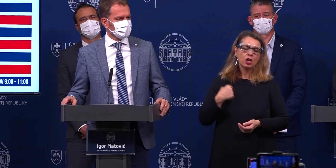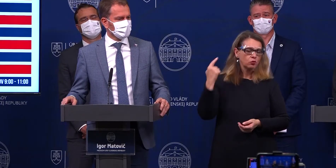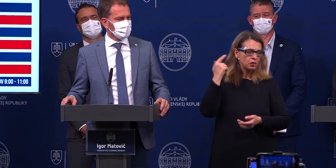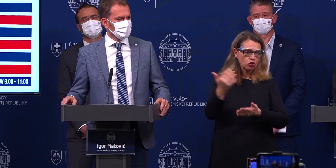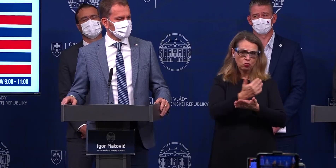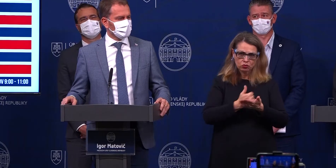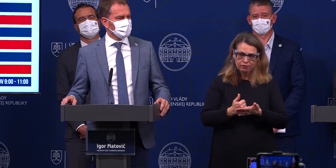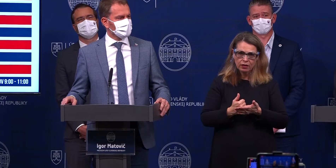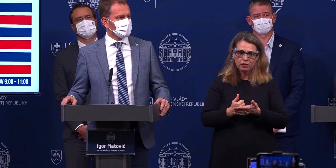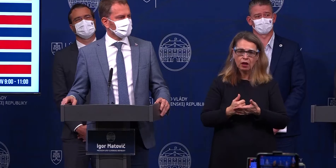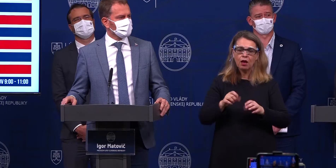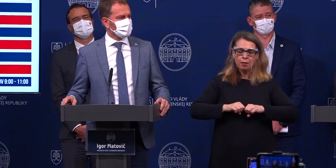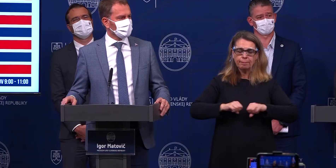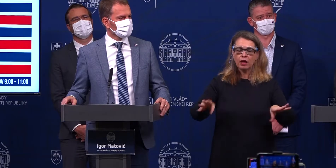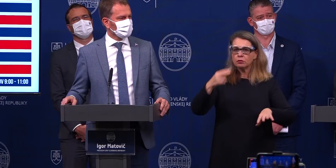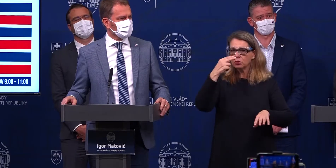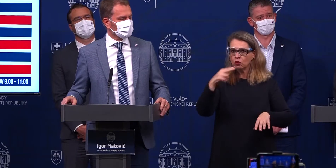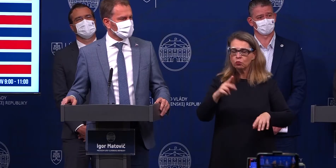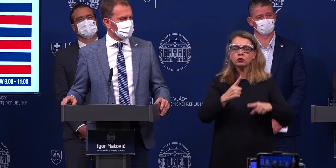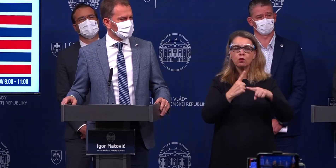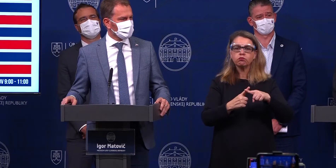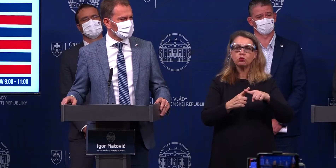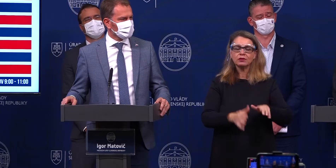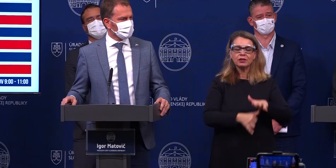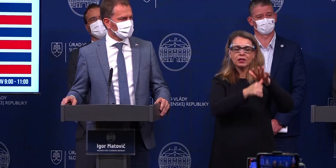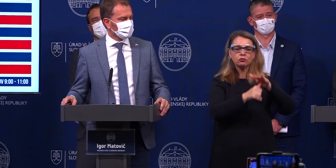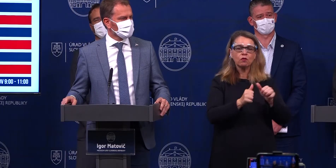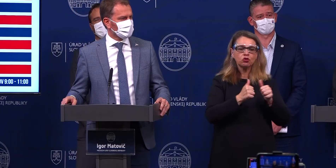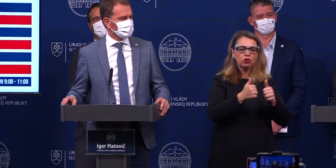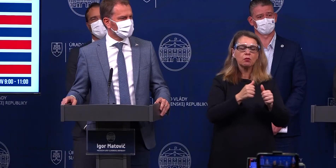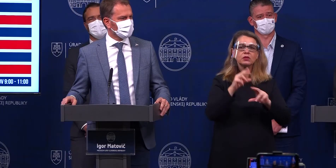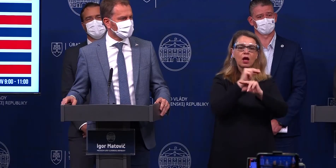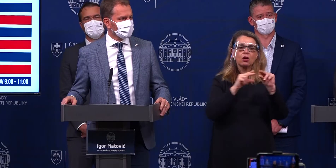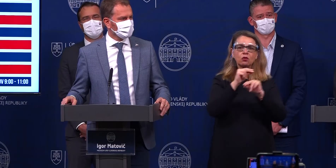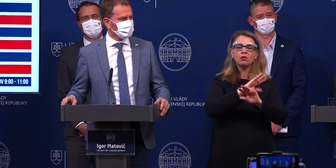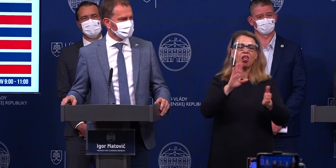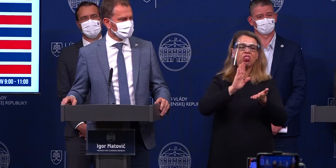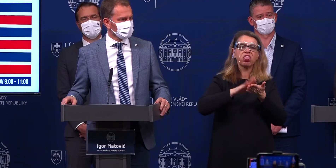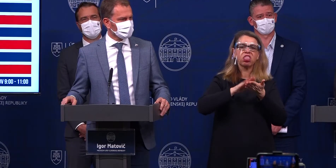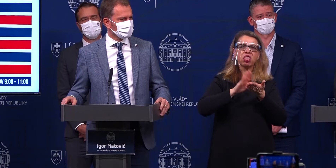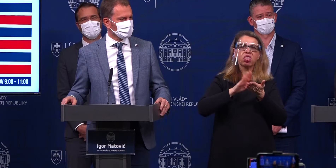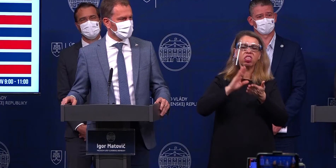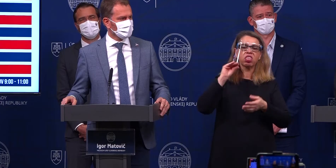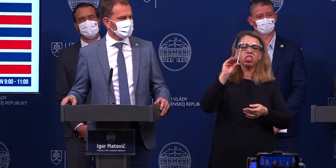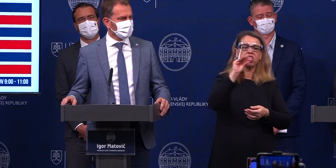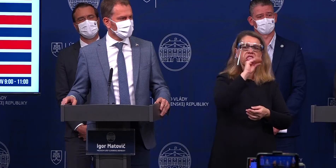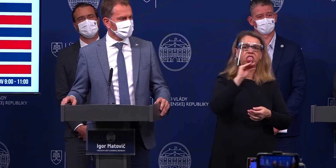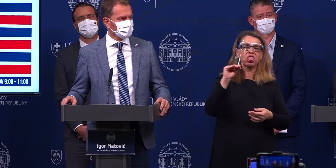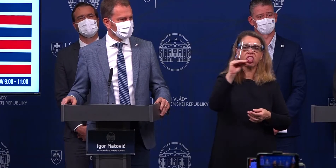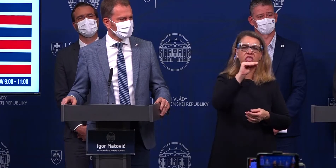dozvedel, že na pandemickej komisie a na ústrednom krizovom štábe sa rozprávali tliachaniny. doslova citujem